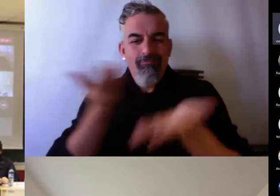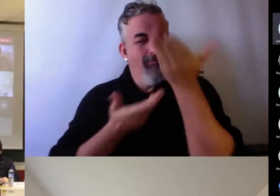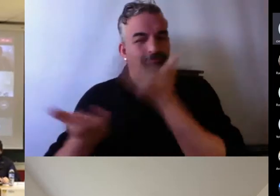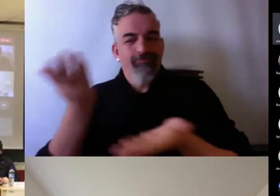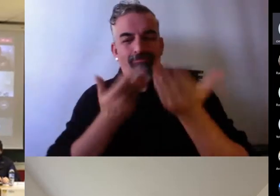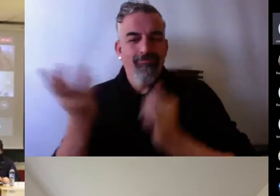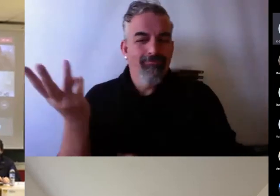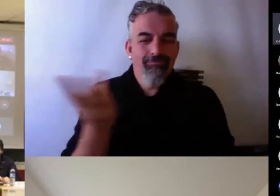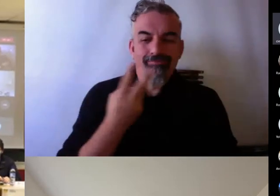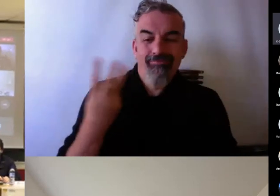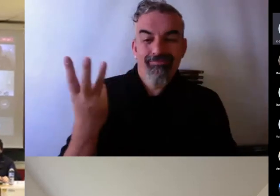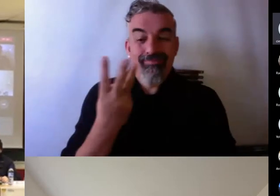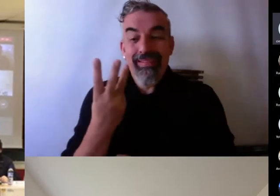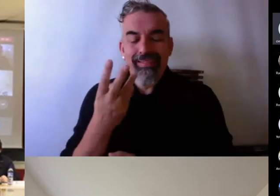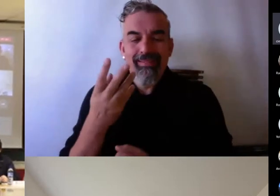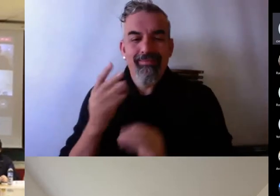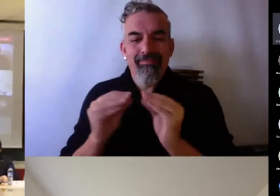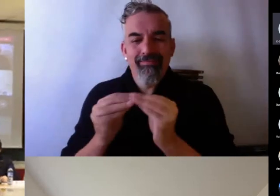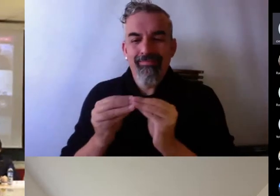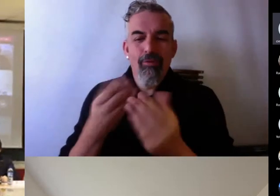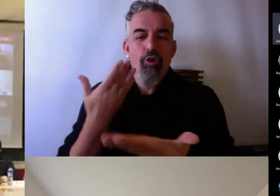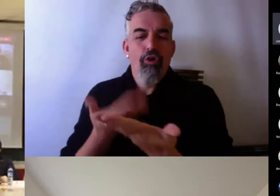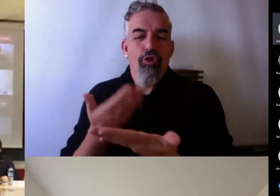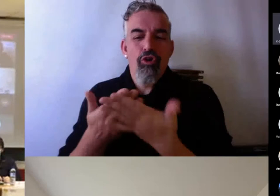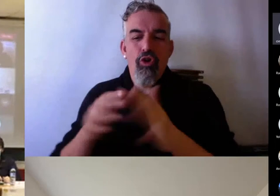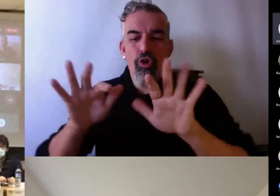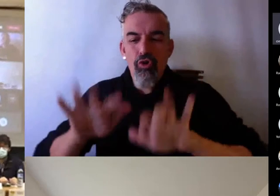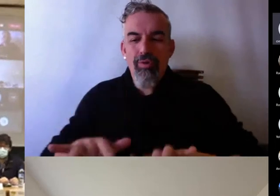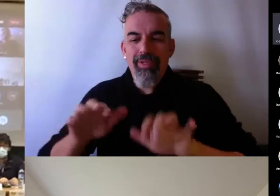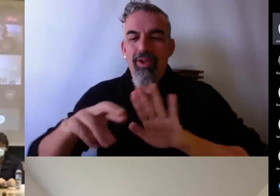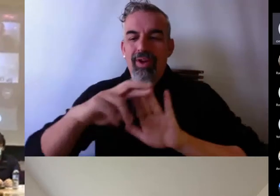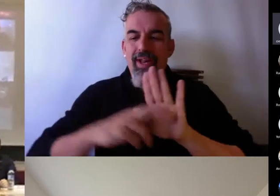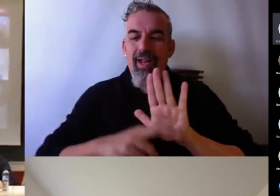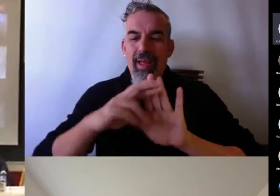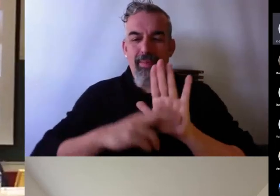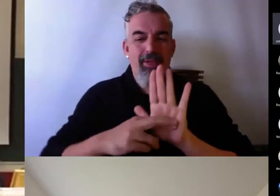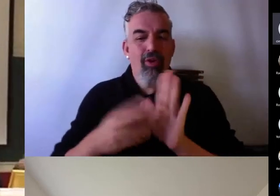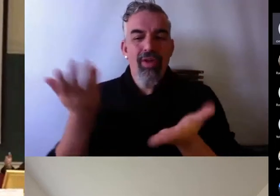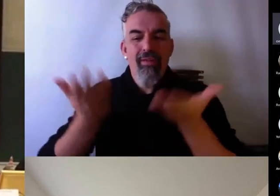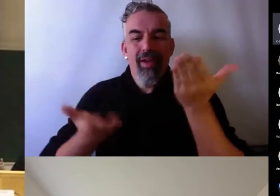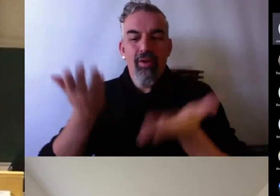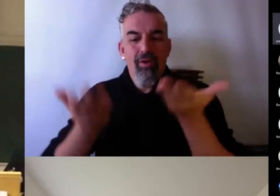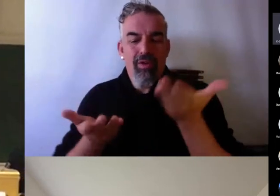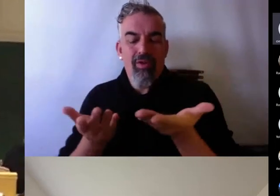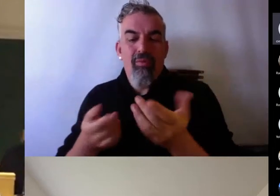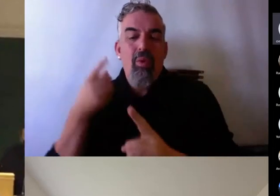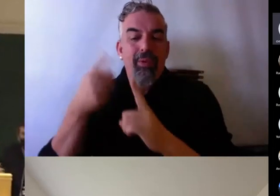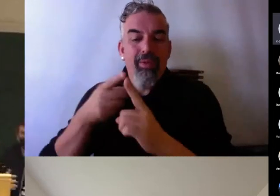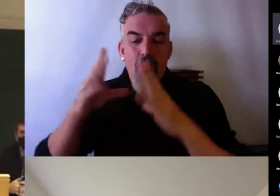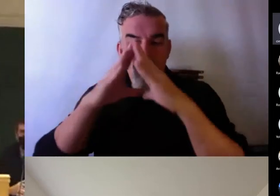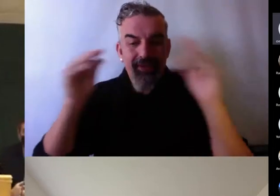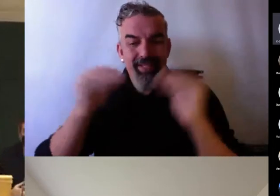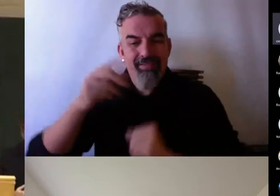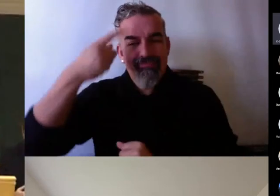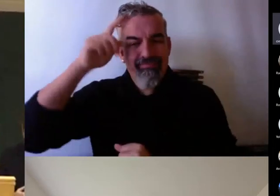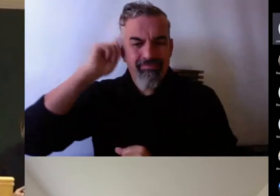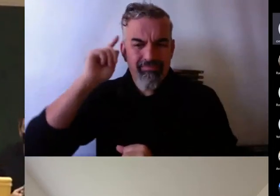en la elaboración de un documento, de un reglamento de evaluación para la universidad, estamos nosotros tres y hay más